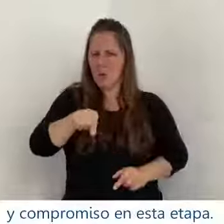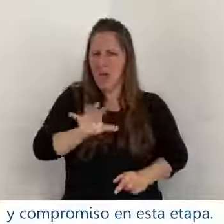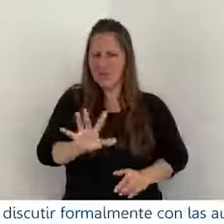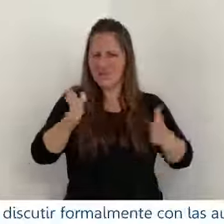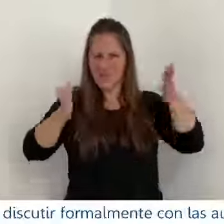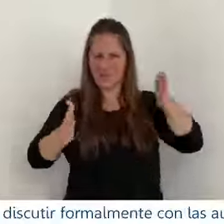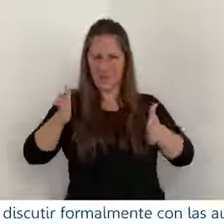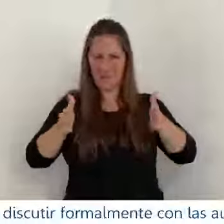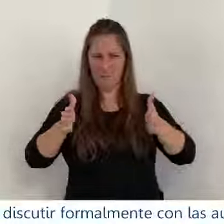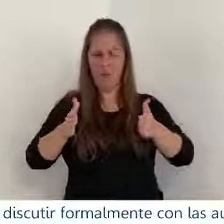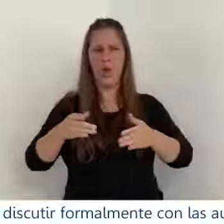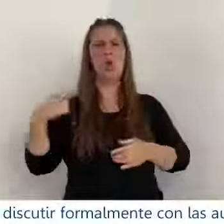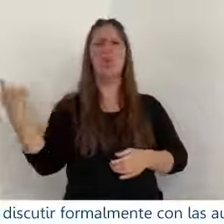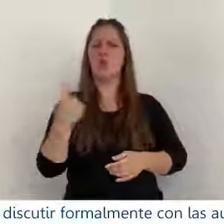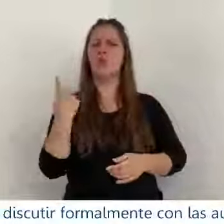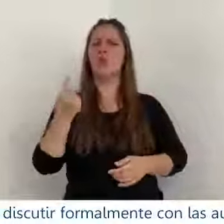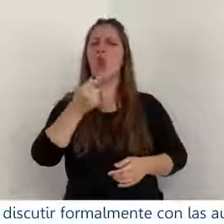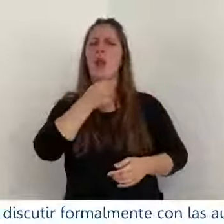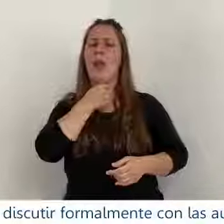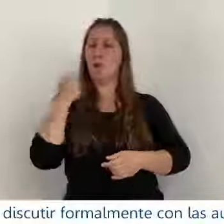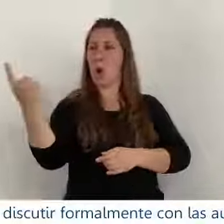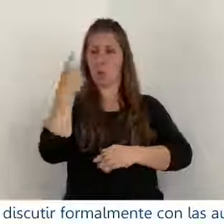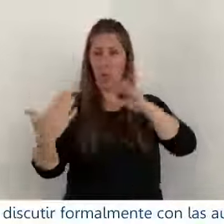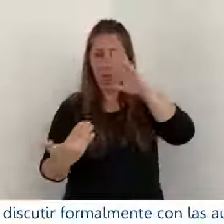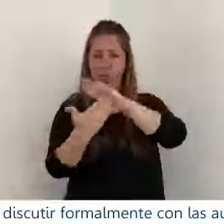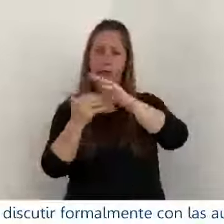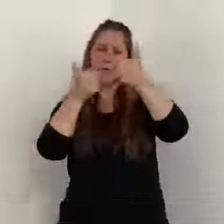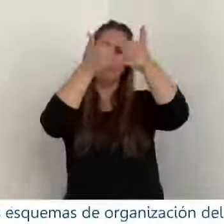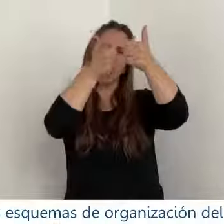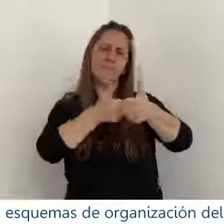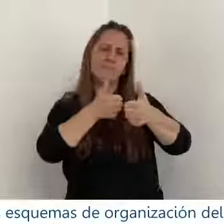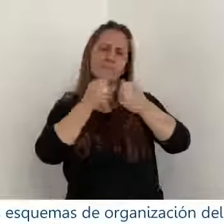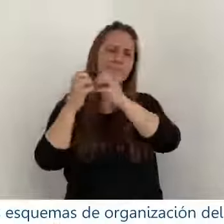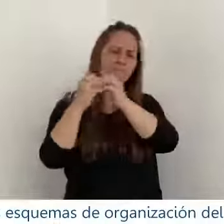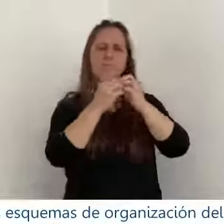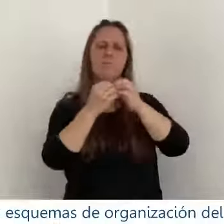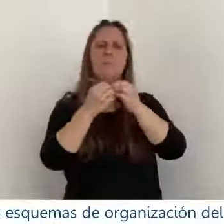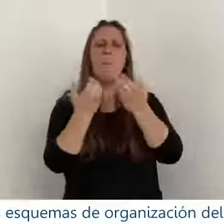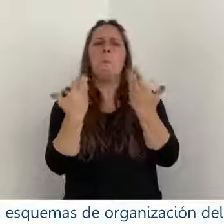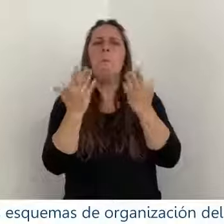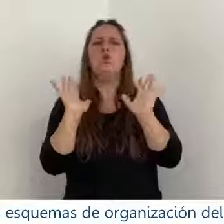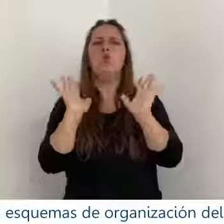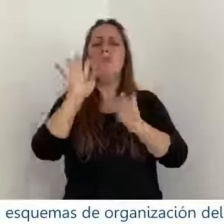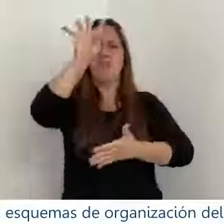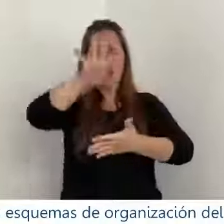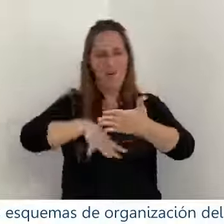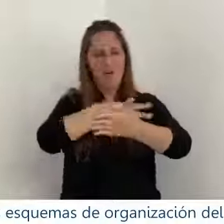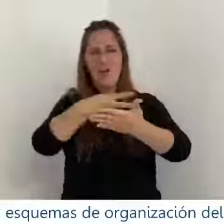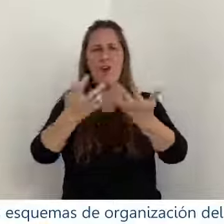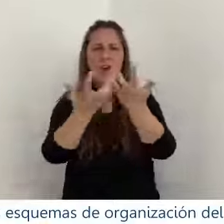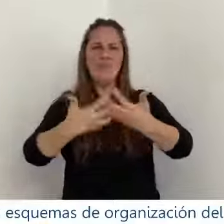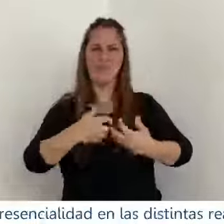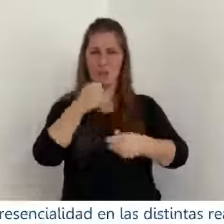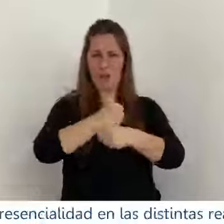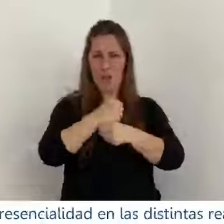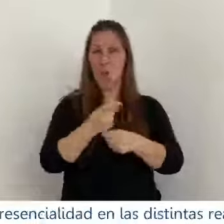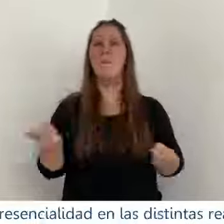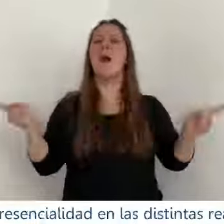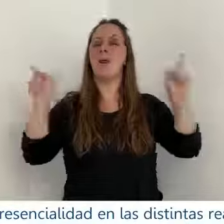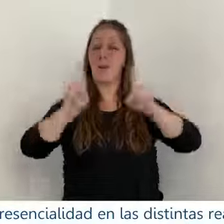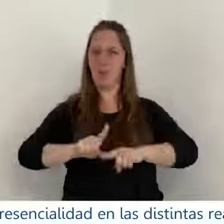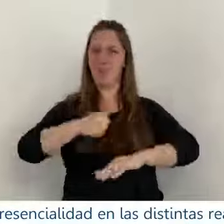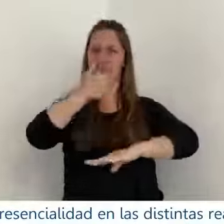Queremos discutir formalmente con las autoridades posibles esquemas de organización del trabajo para la